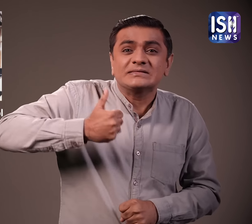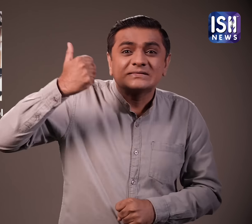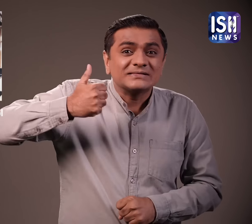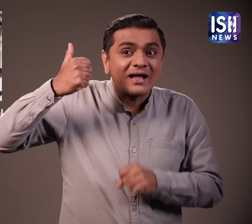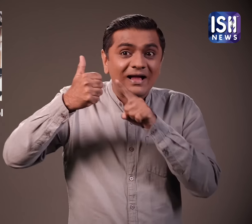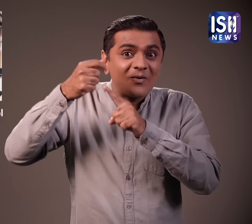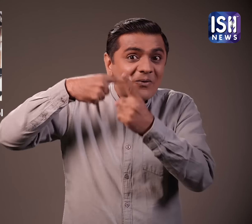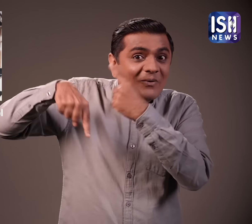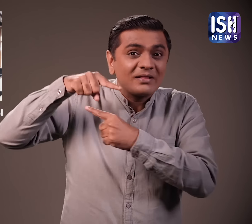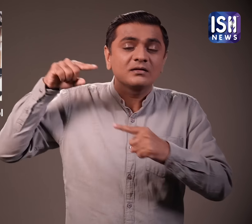सकेंगे